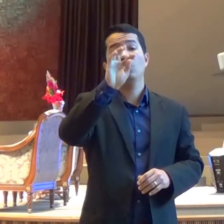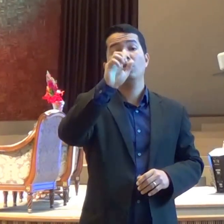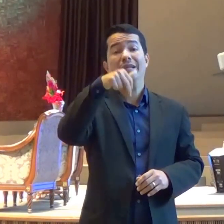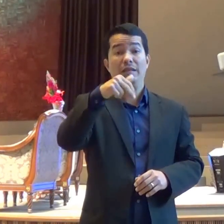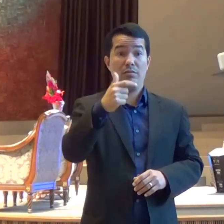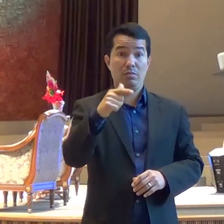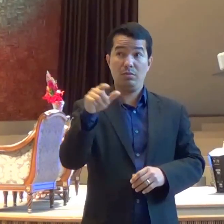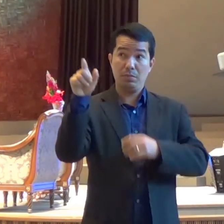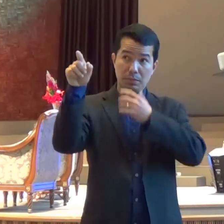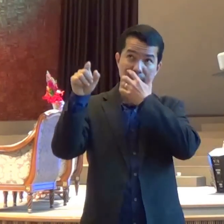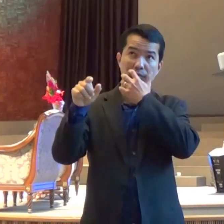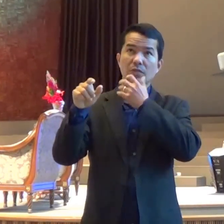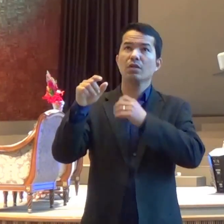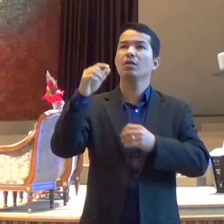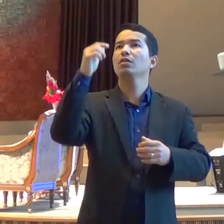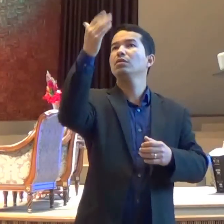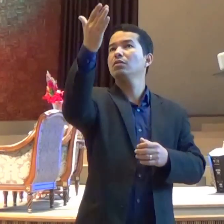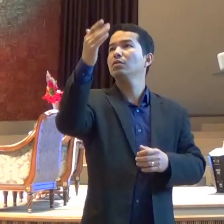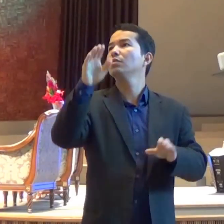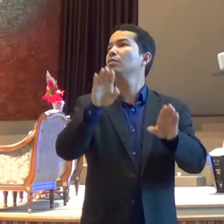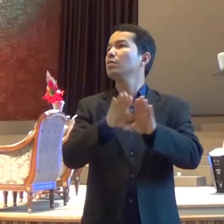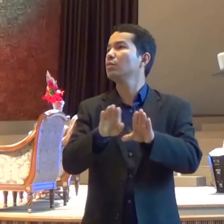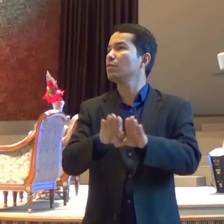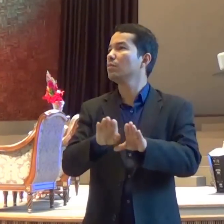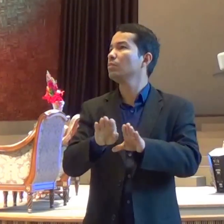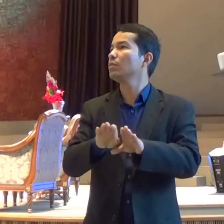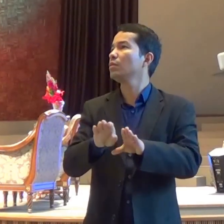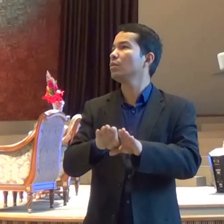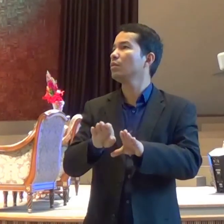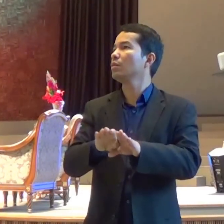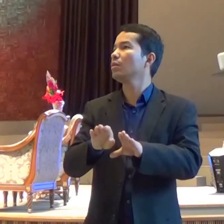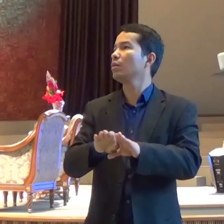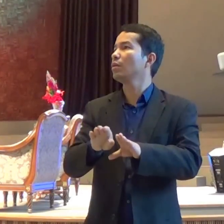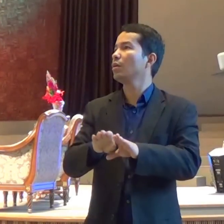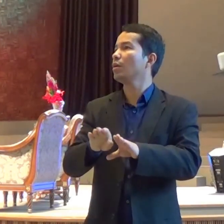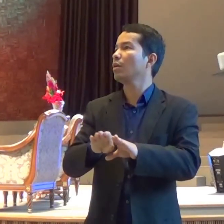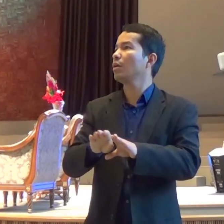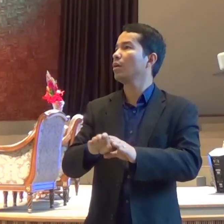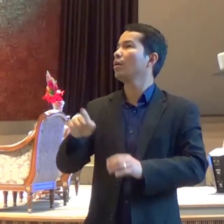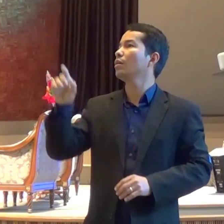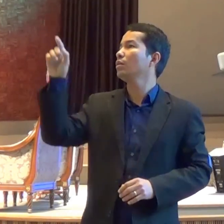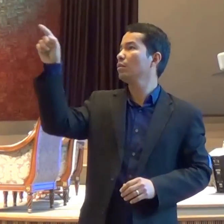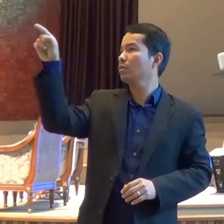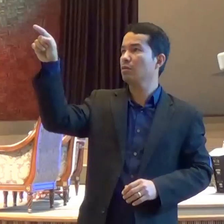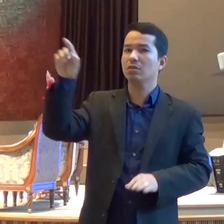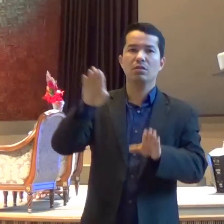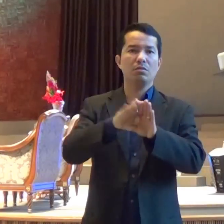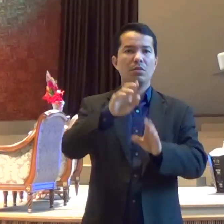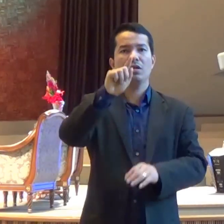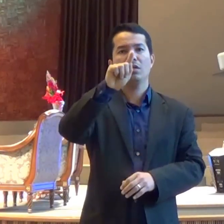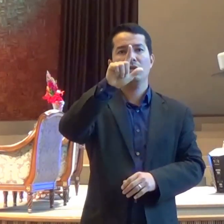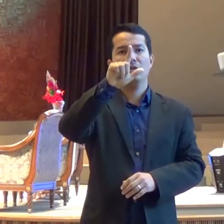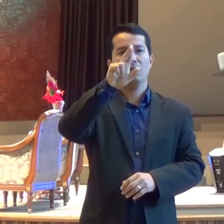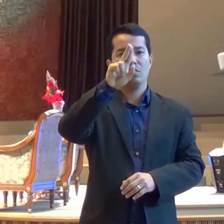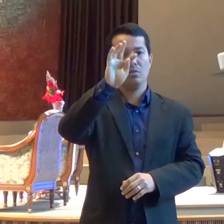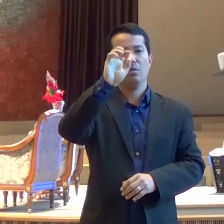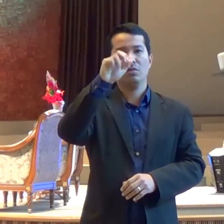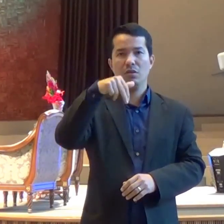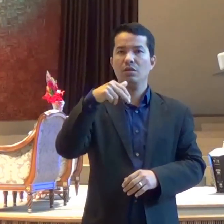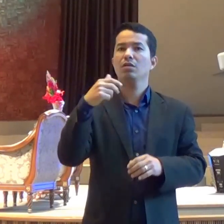também tem Aí em cima tem Onde é que é? Aqui Está ali Está Então se você precisar Você